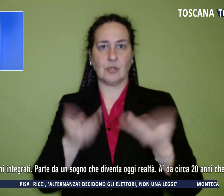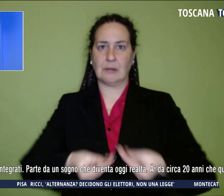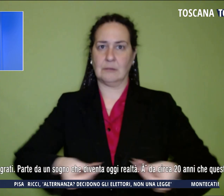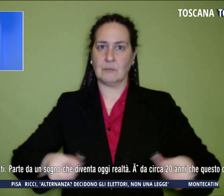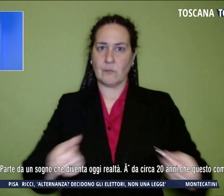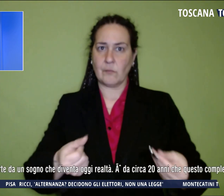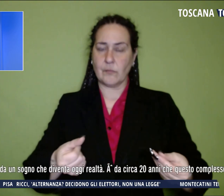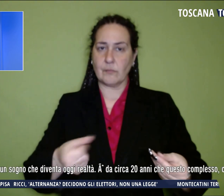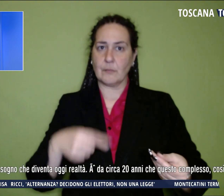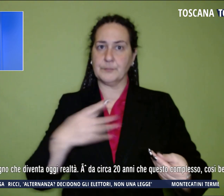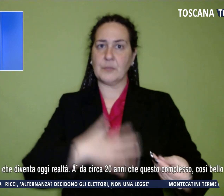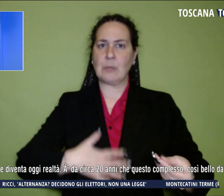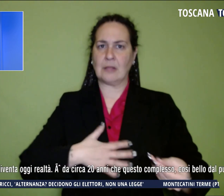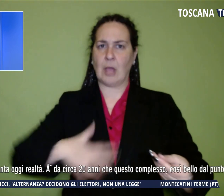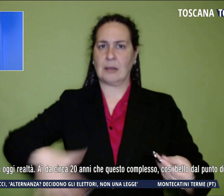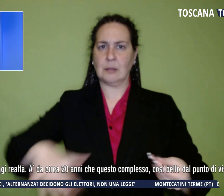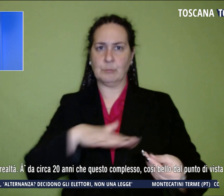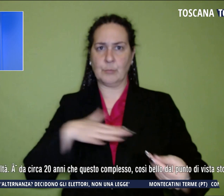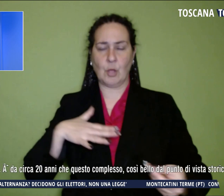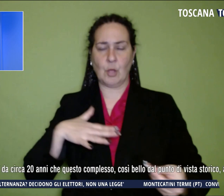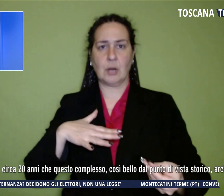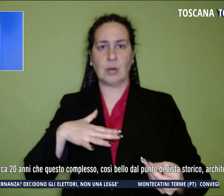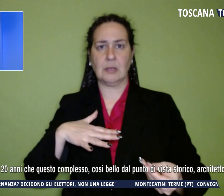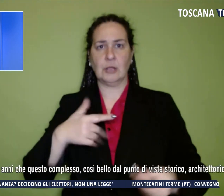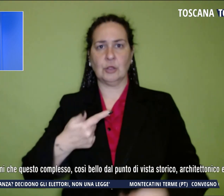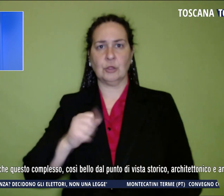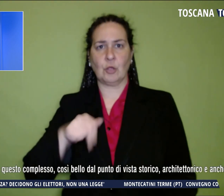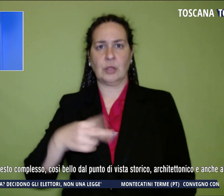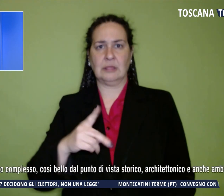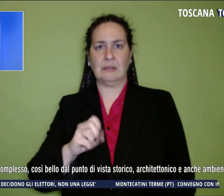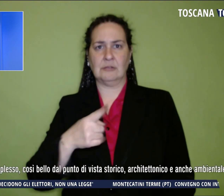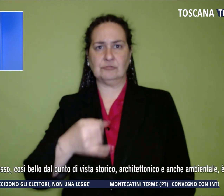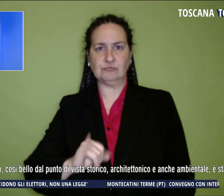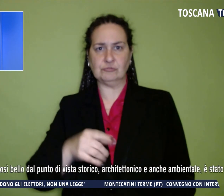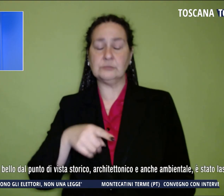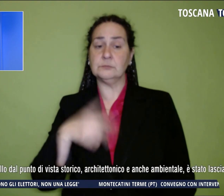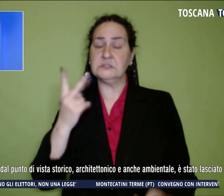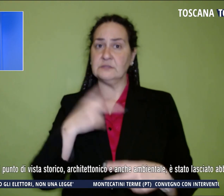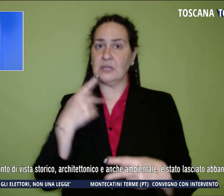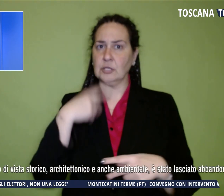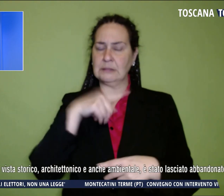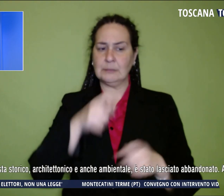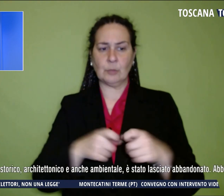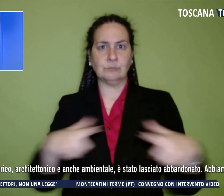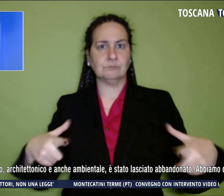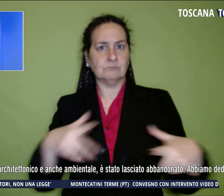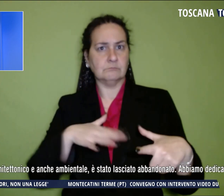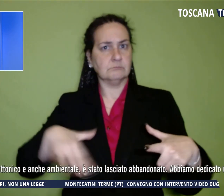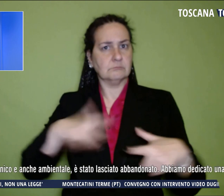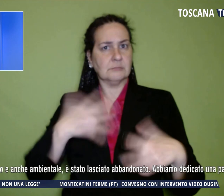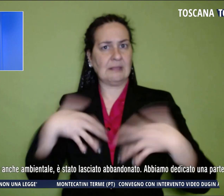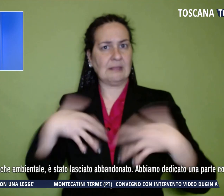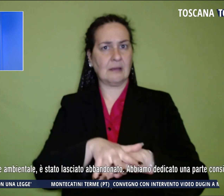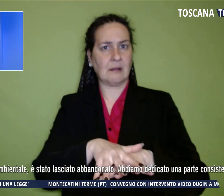a Bagnarripoli ha detto «Questo è uno dei famosi progetti dei piani urbani integrati. Parte da un